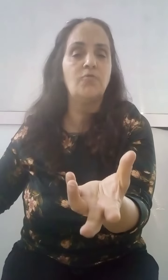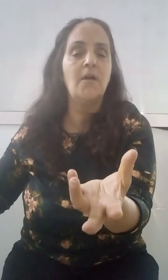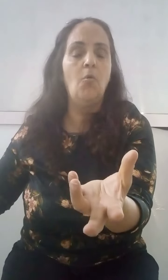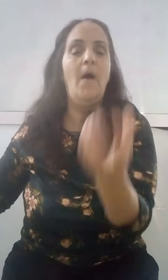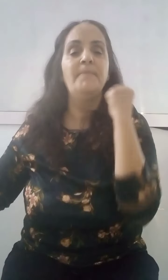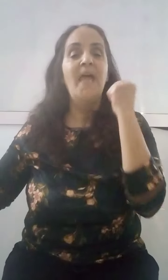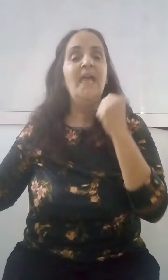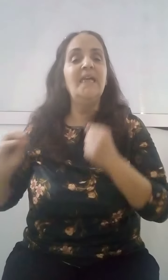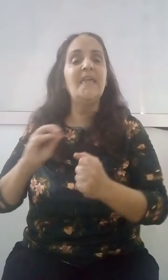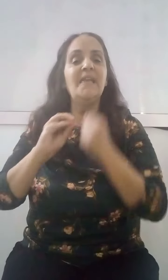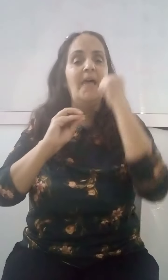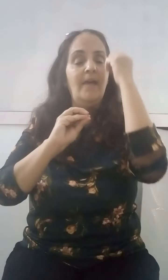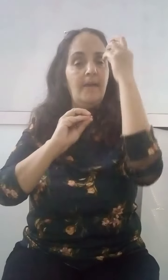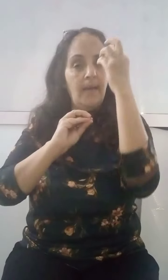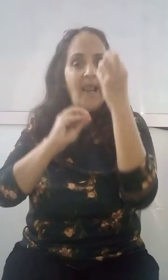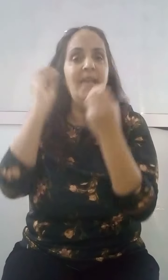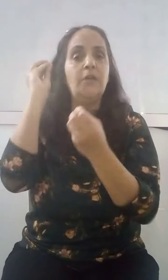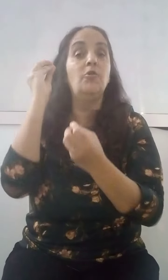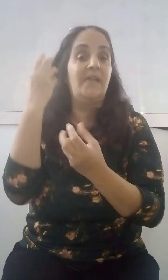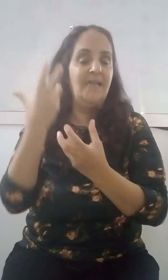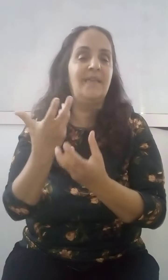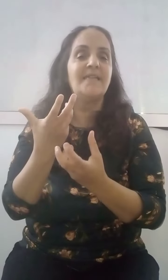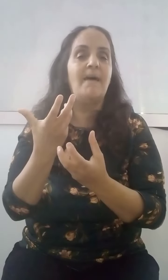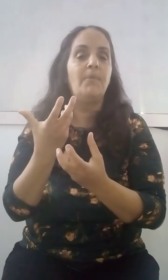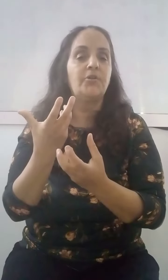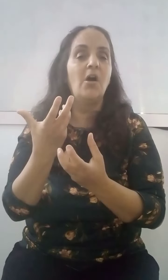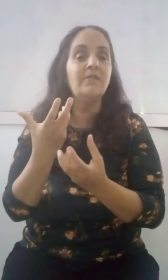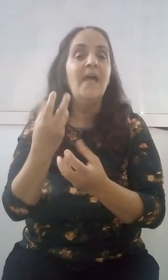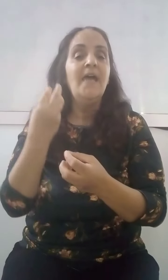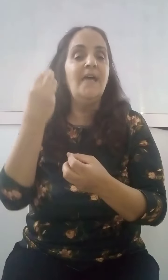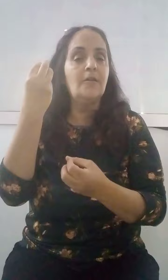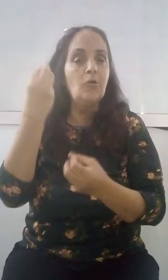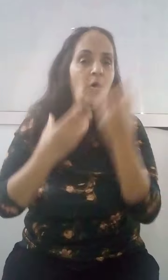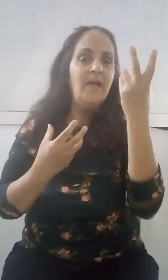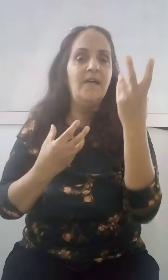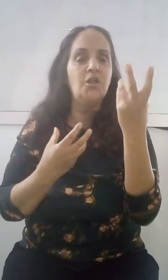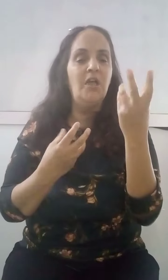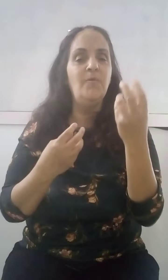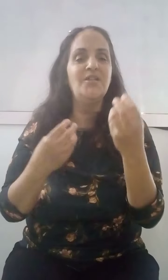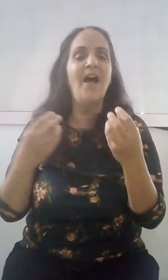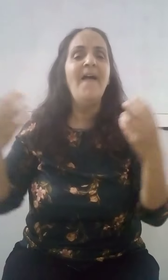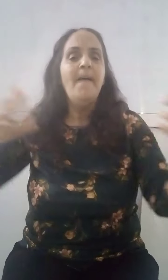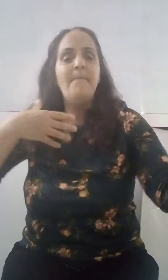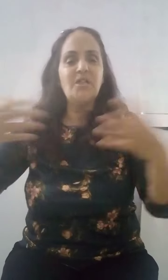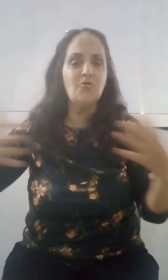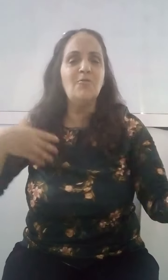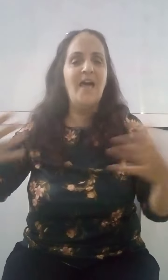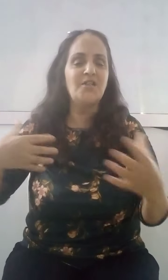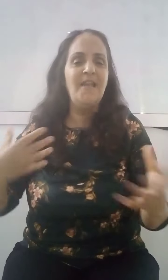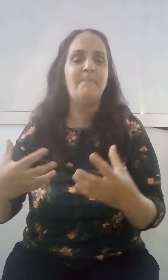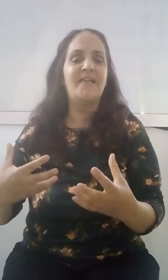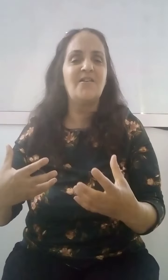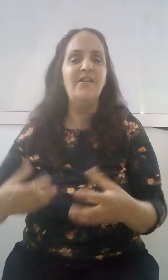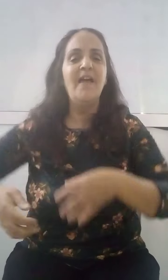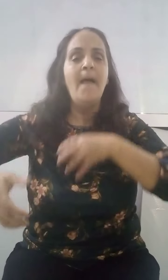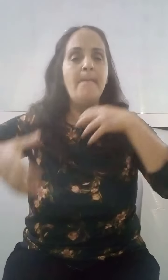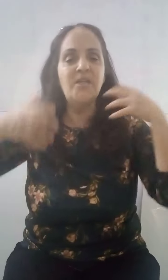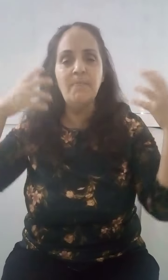إذن لان كذلك مجتمع كذلك تشكل تحلي بشكل سيطر لجعب